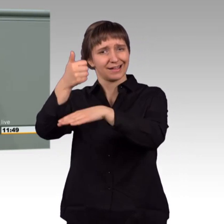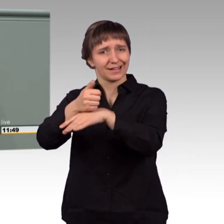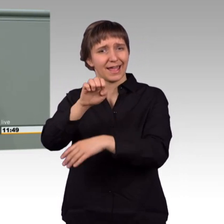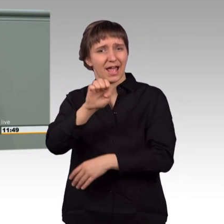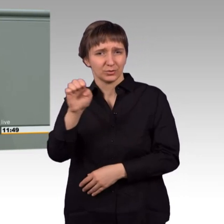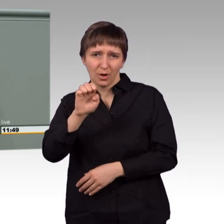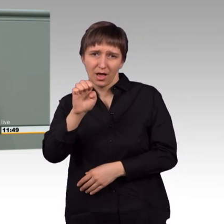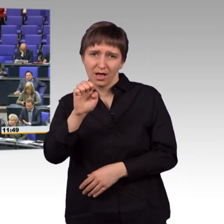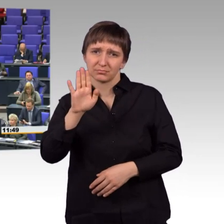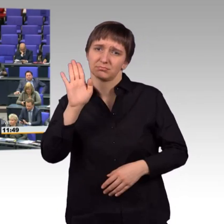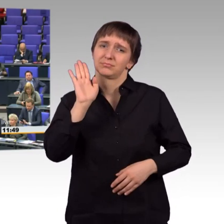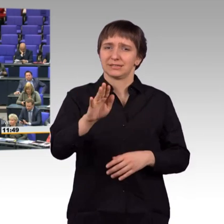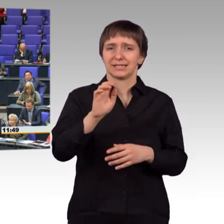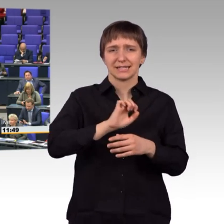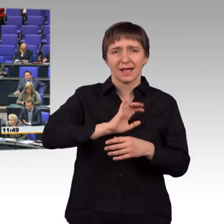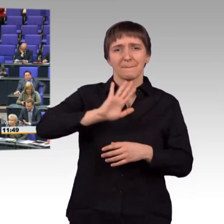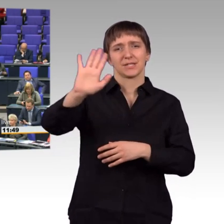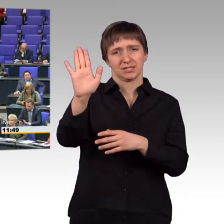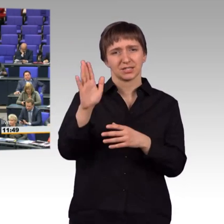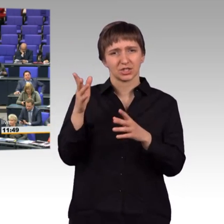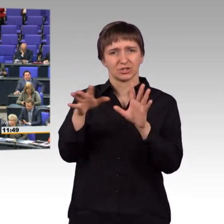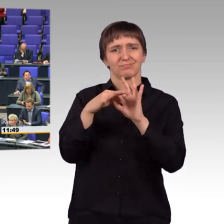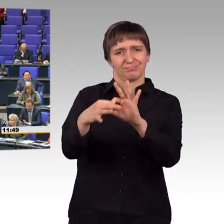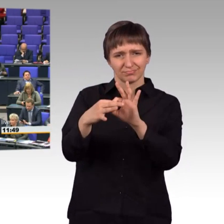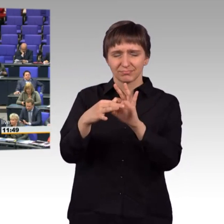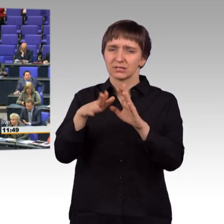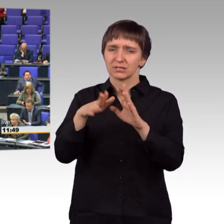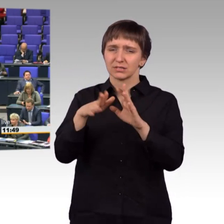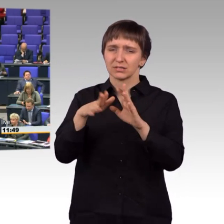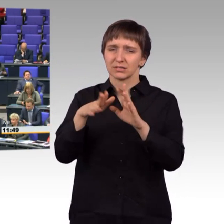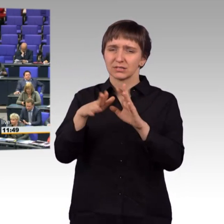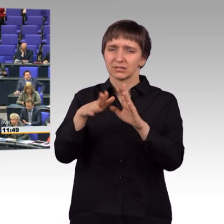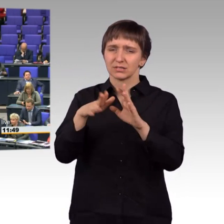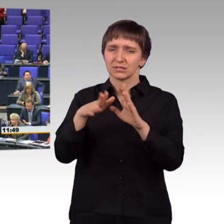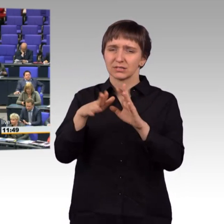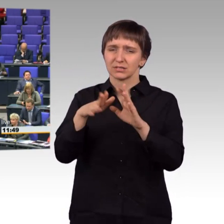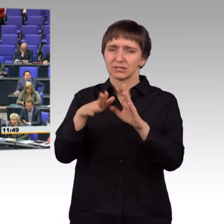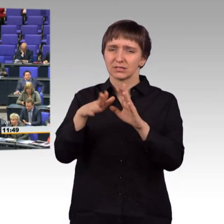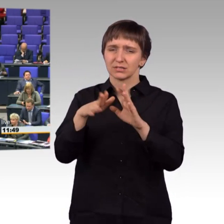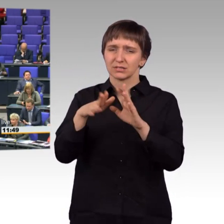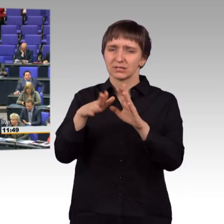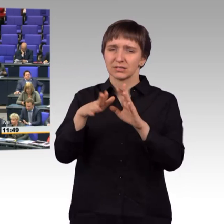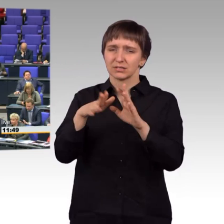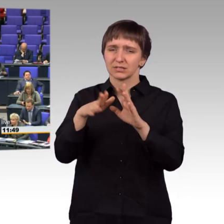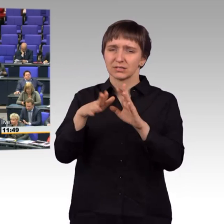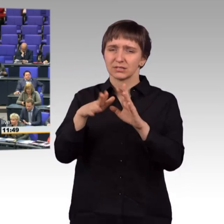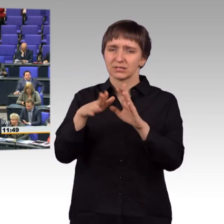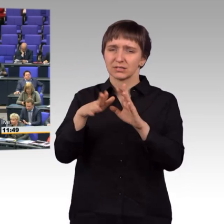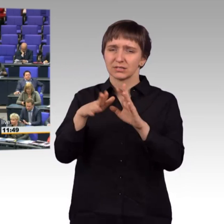Stoppen Sie ernsthaft Ihre Rüstungsexporte in die Türkei. Und dazu gehört auch die geplante Aufrüstung